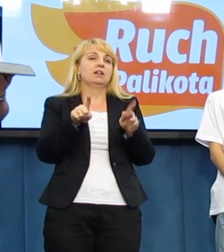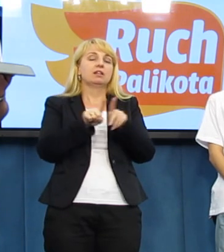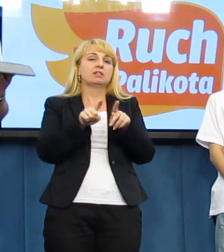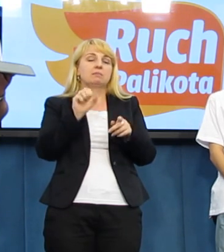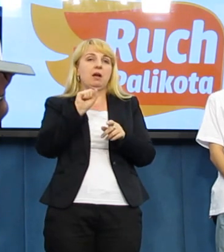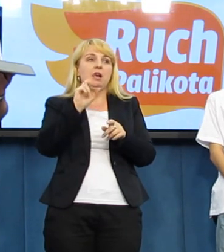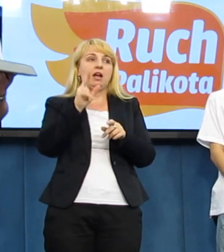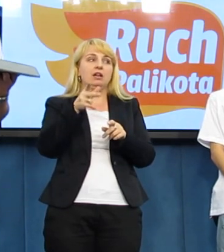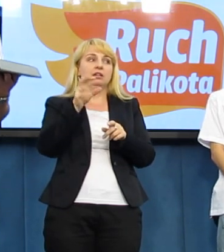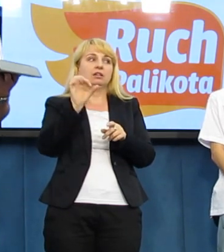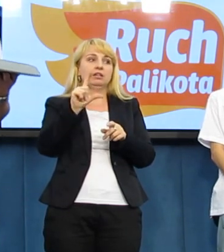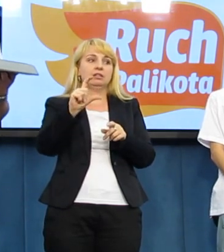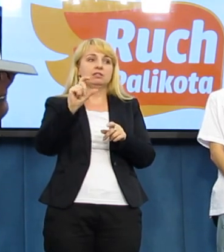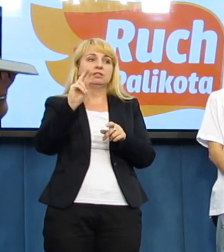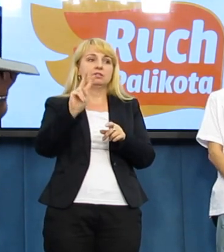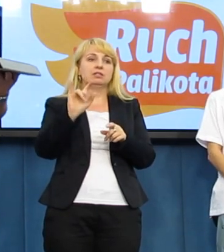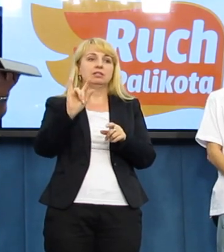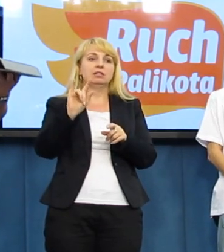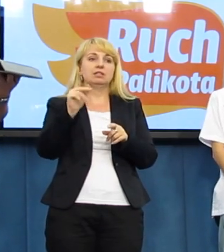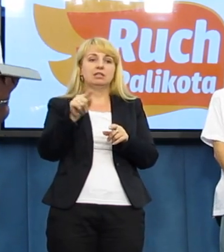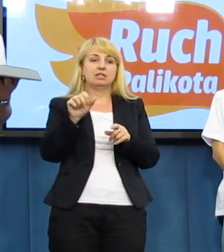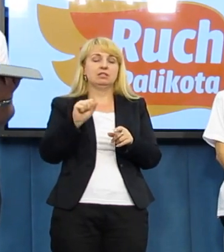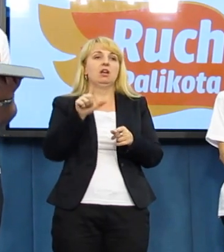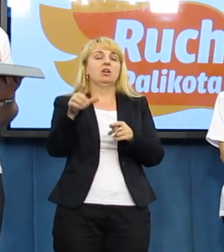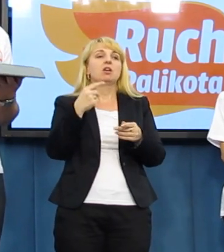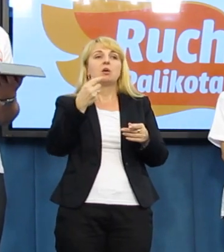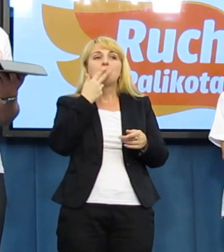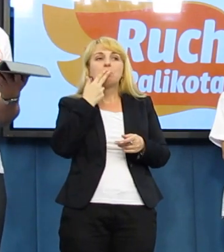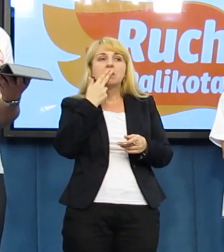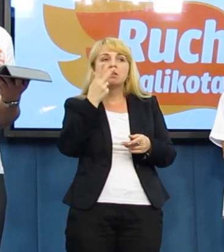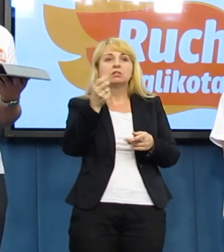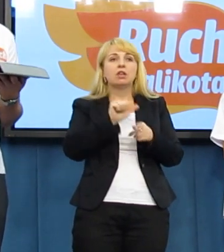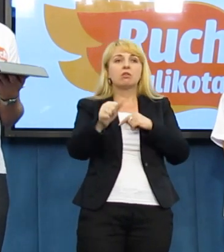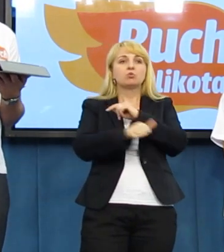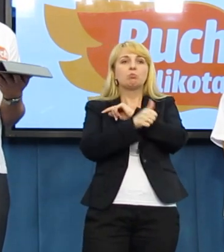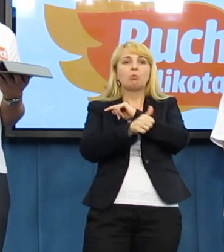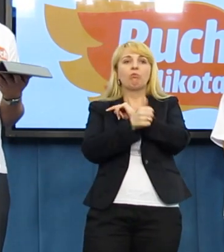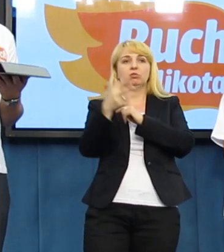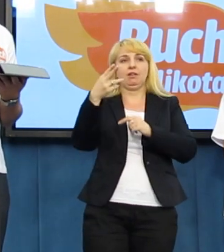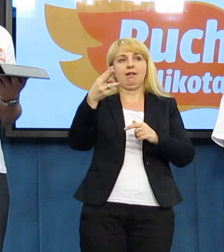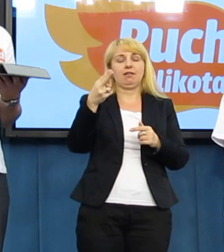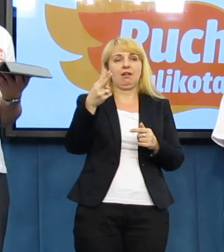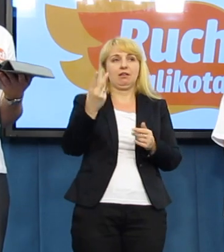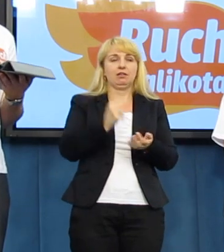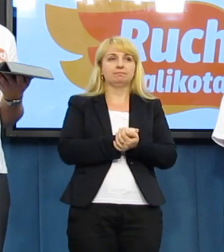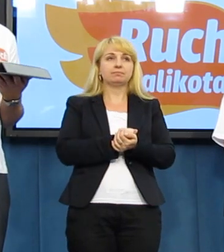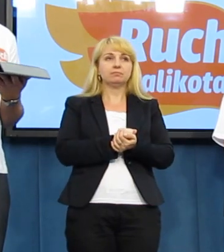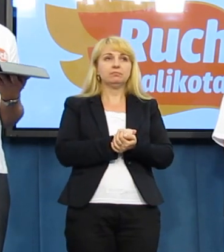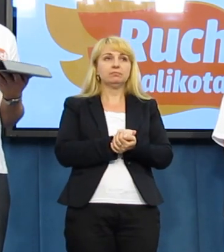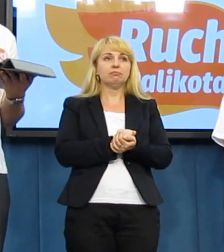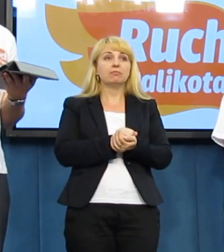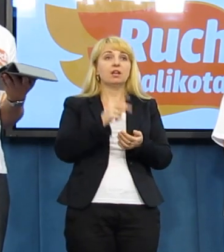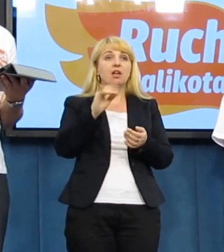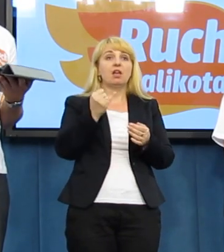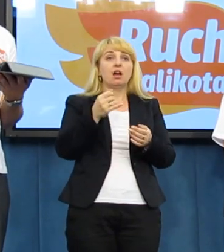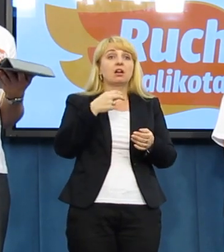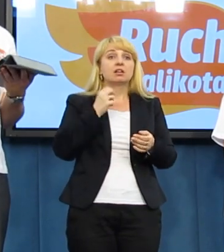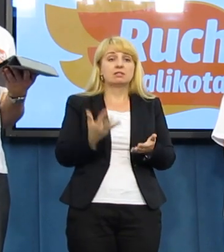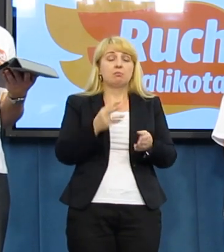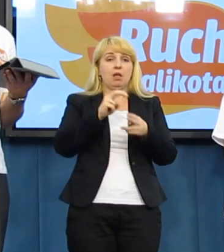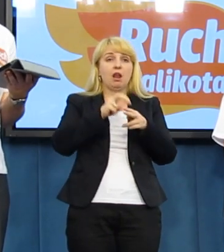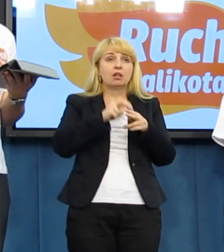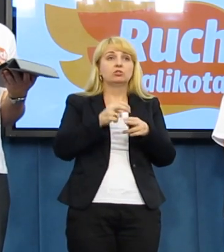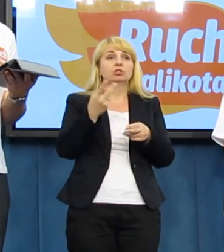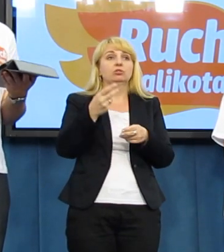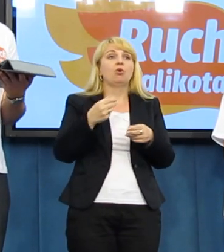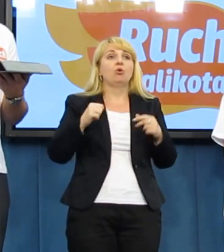i realnie powoduje choroby nowotworowe, na które potem rząd okazuje się nie ma pieniędzy na ich leczenie